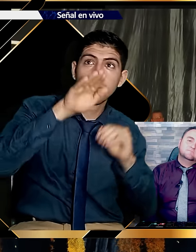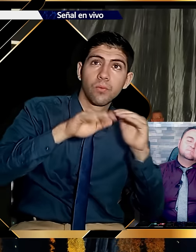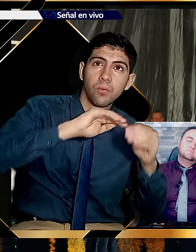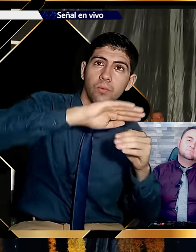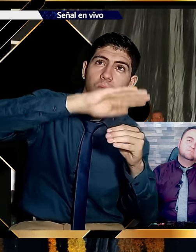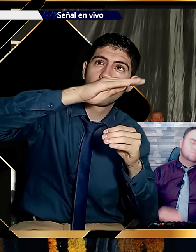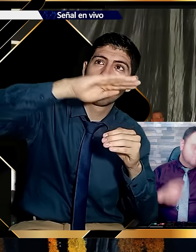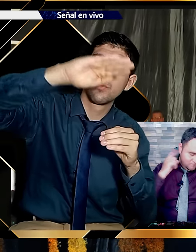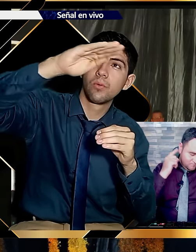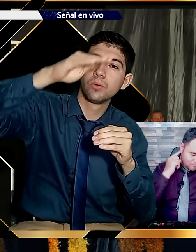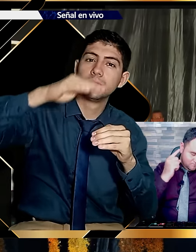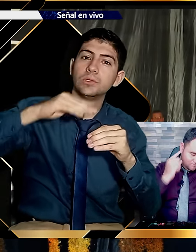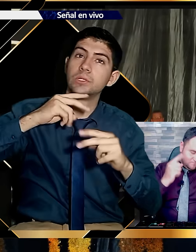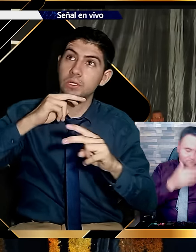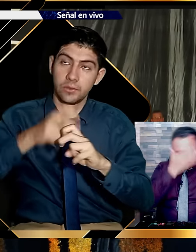El descenso es fácil.